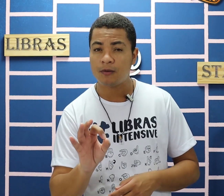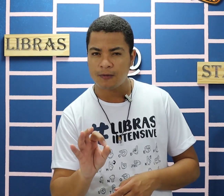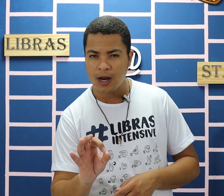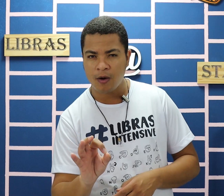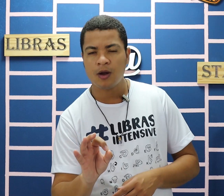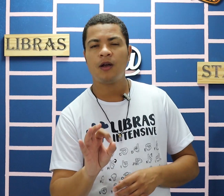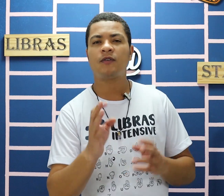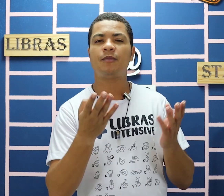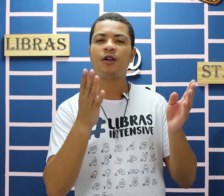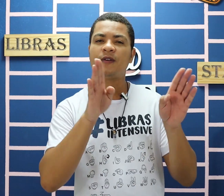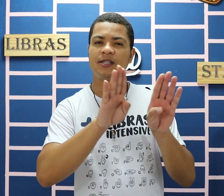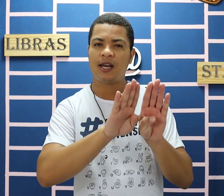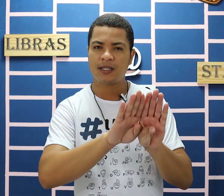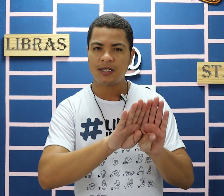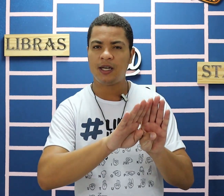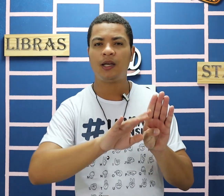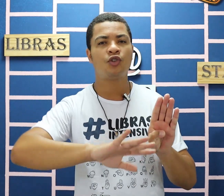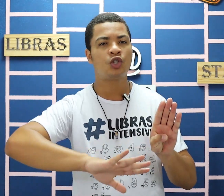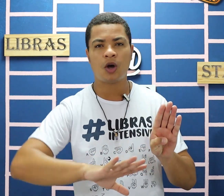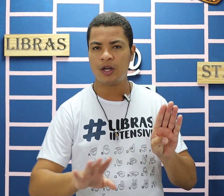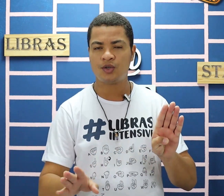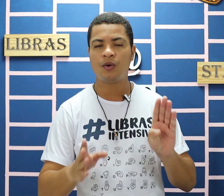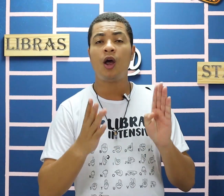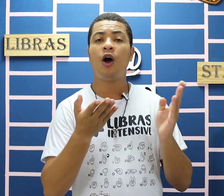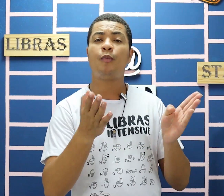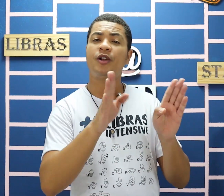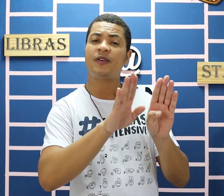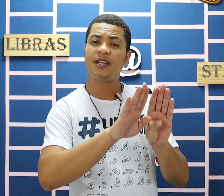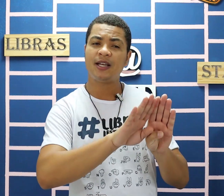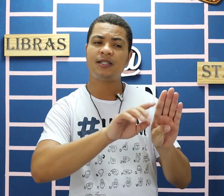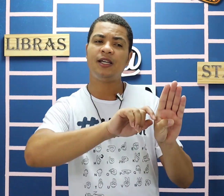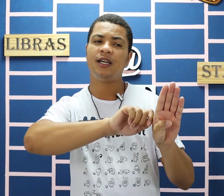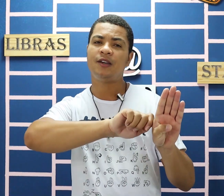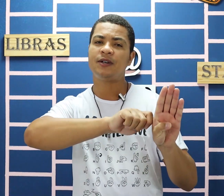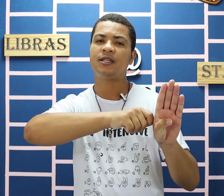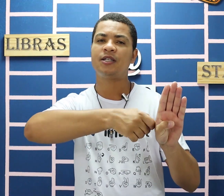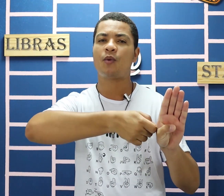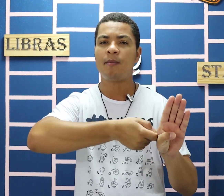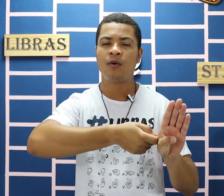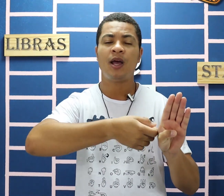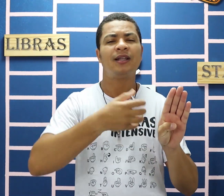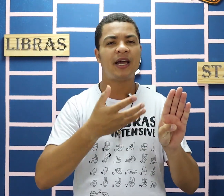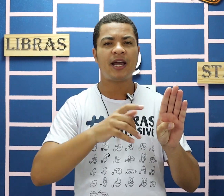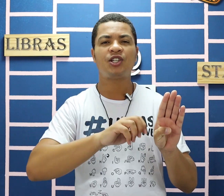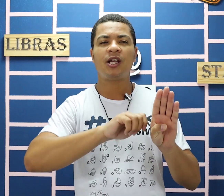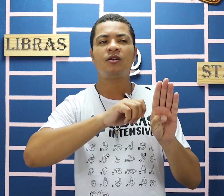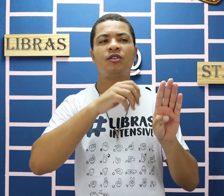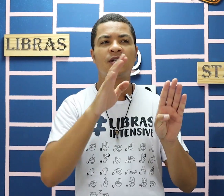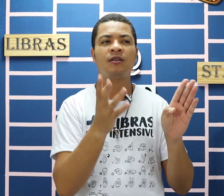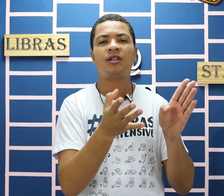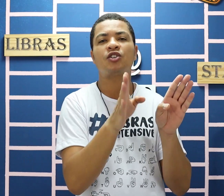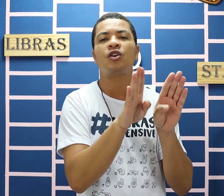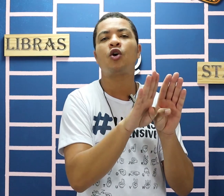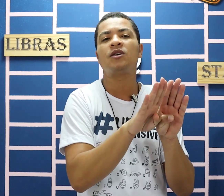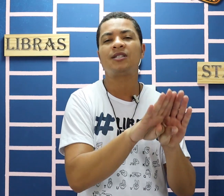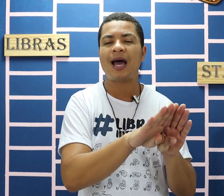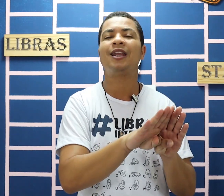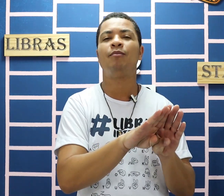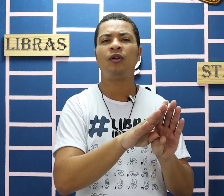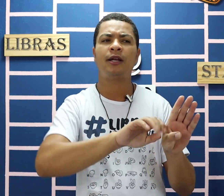no final, você pode fazer ele assim, só isso, ou pode fazer ele assim e fazer assim com a mão. Da ideia de que ele não tá só encostado a porta,